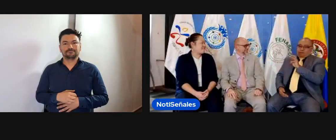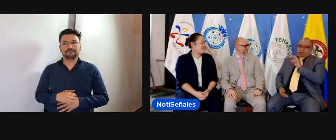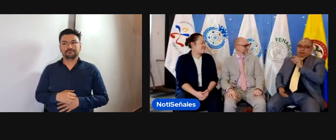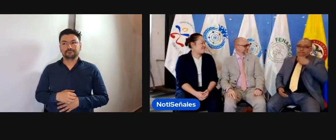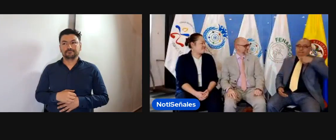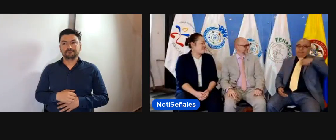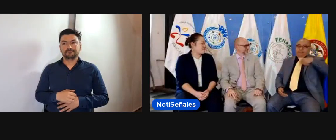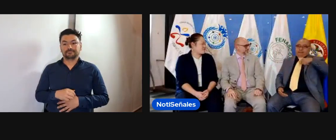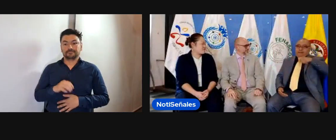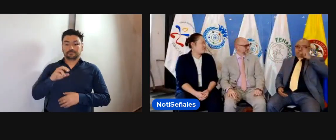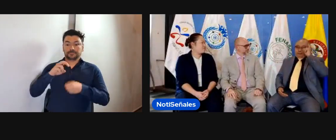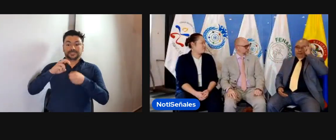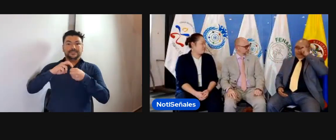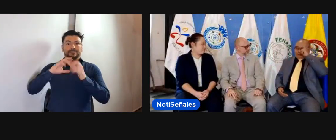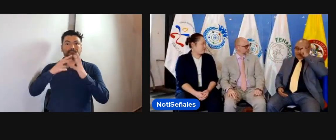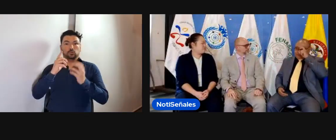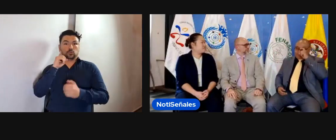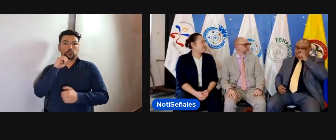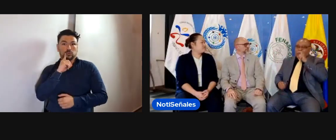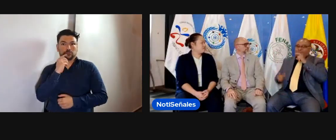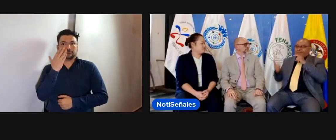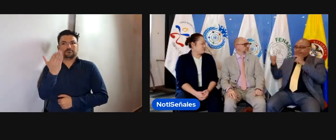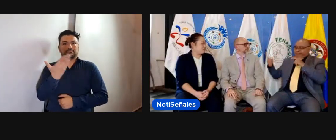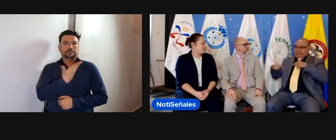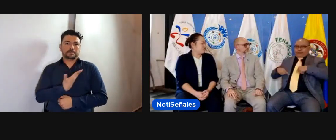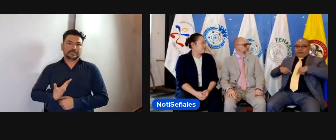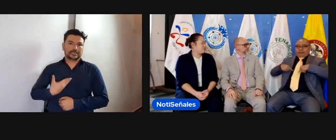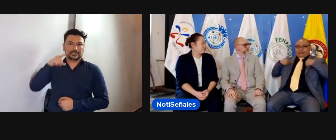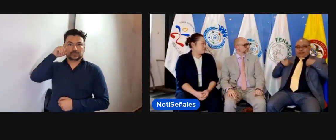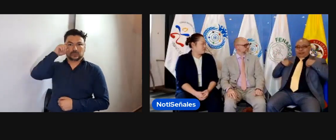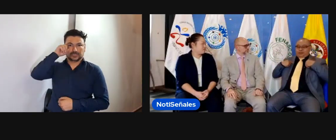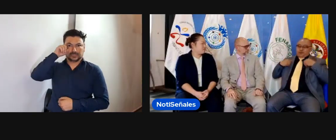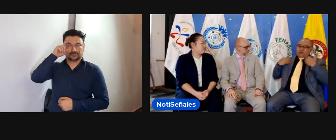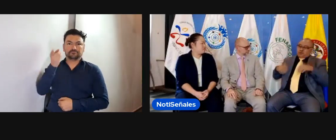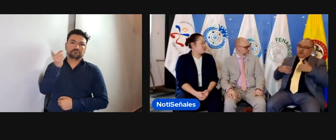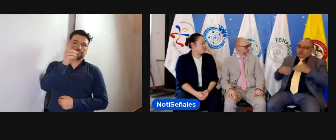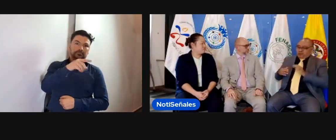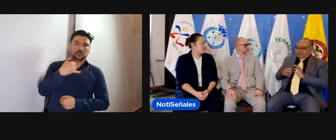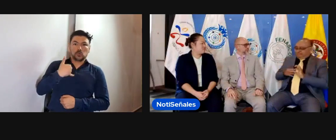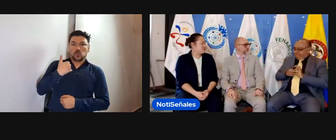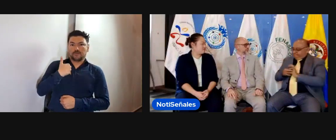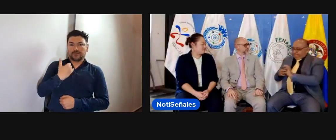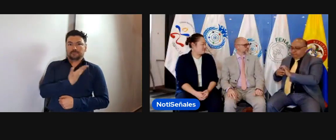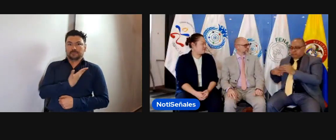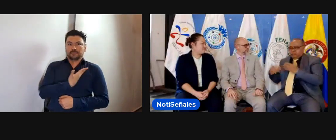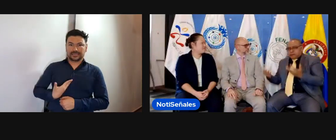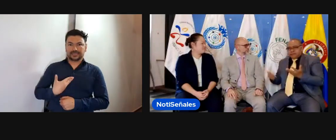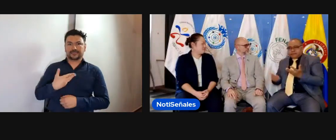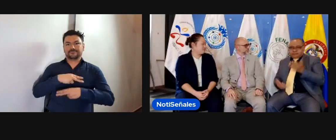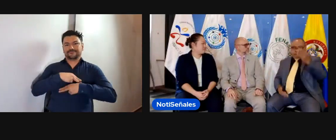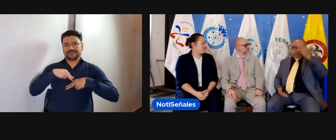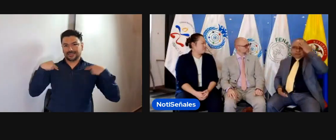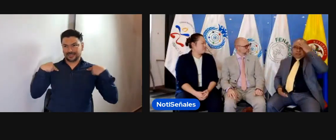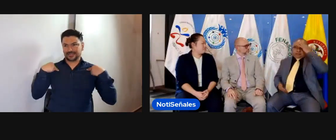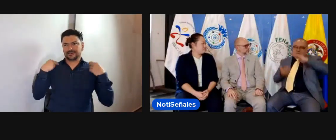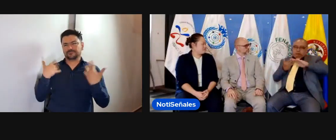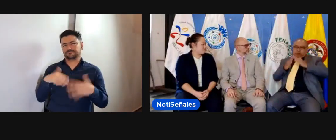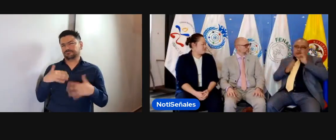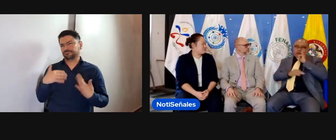soy Julio. En este momento. Es importante que contemos hoy con la presencia de Joseph y de Elisa hoy, que nos